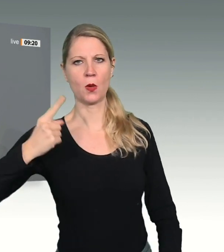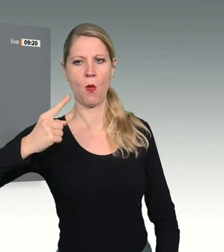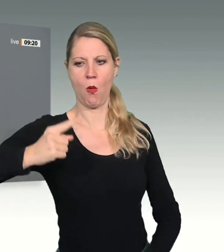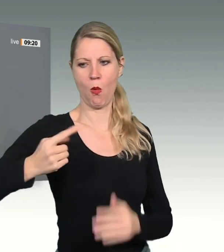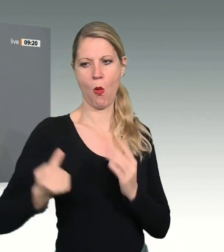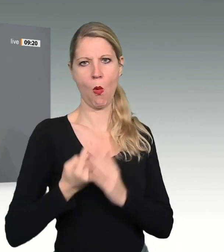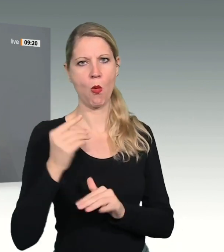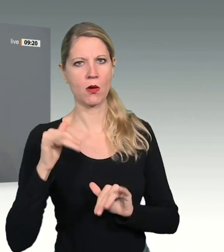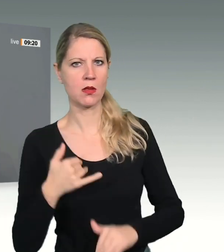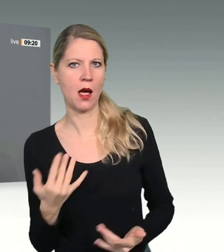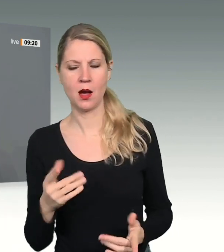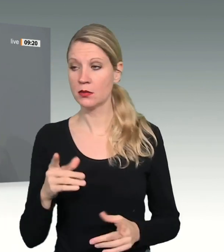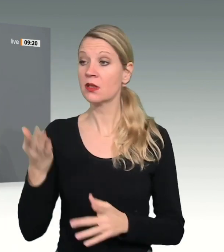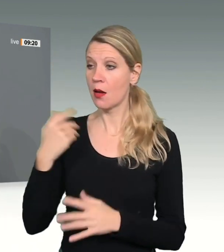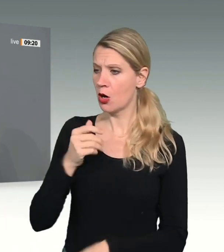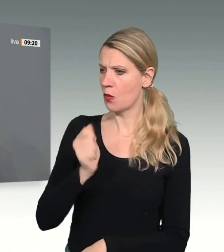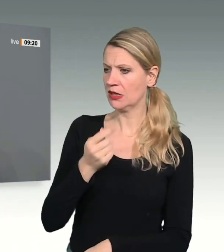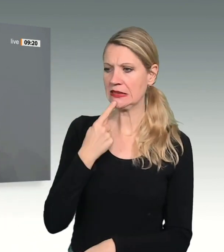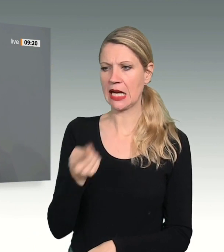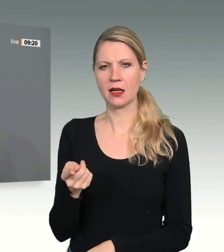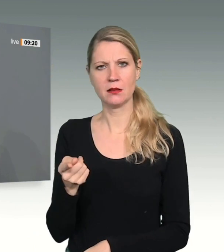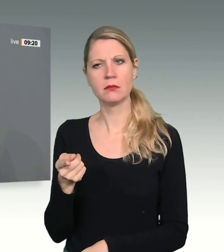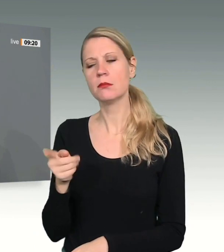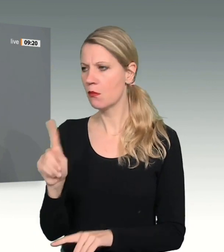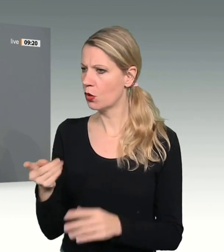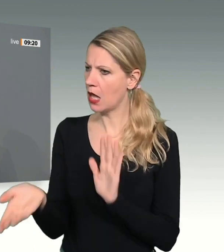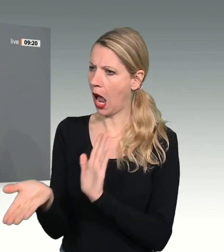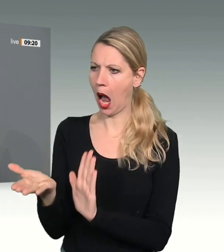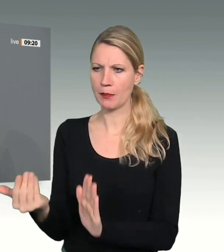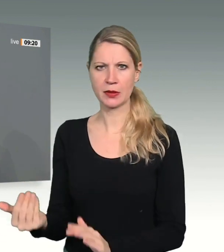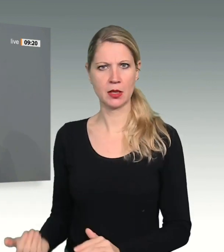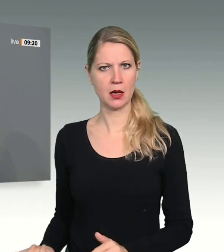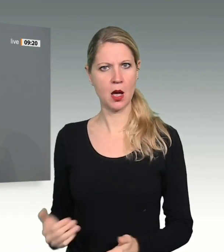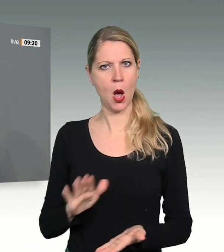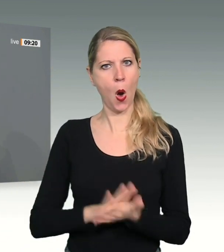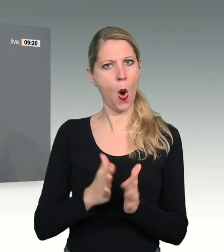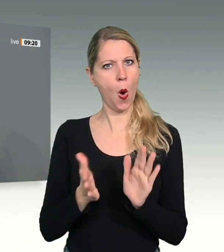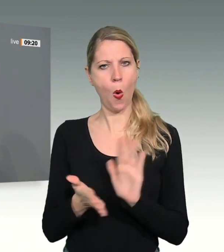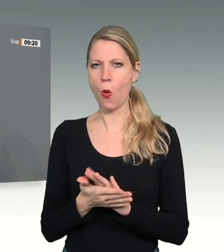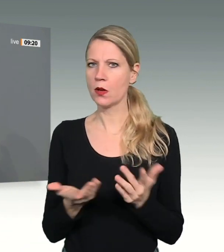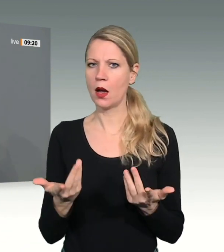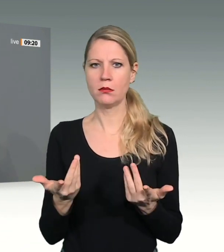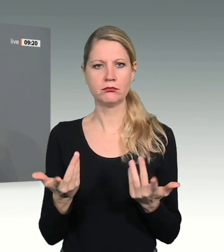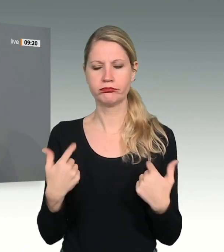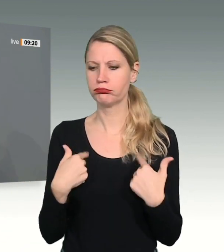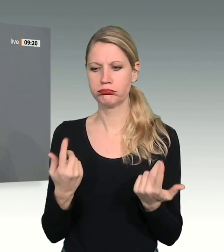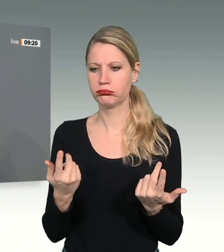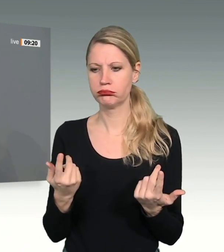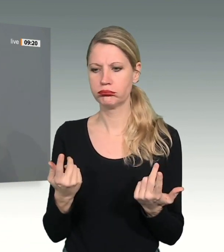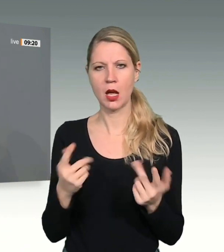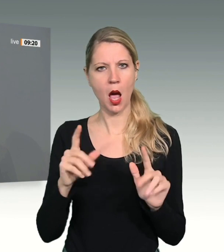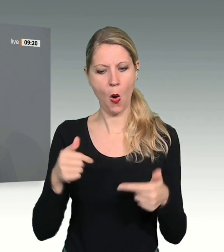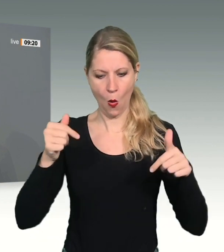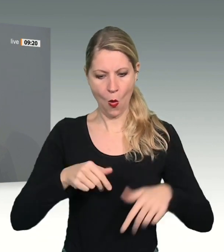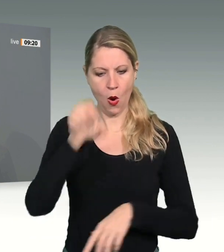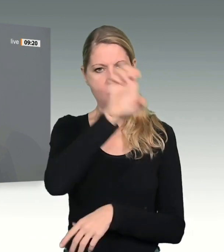dass es entweder beseitigt werden oder durch eine entsprechende Aufstellung von Waffensystemen mit mittlerer Reichweite in